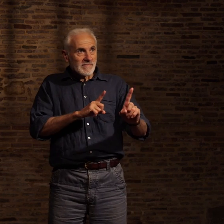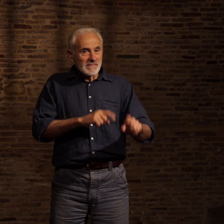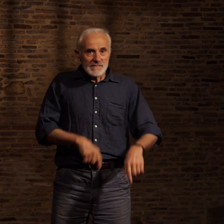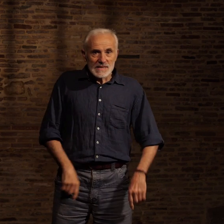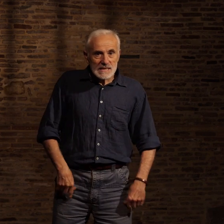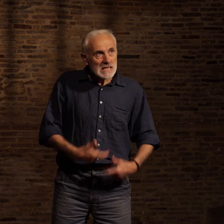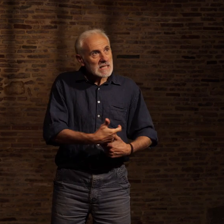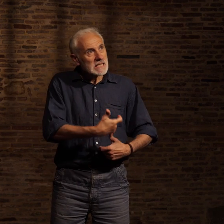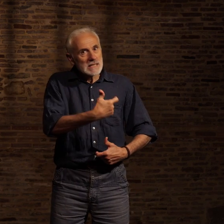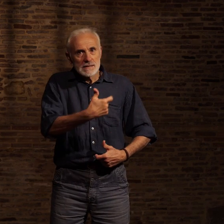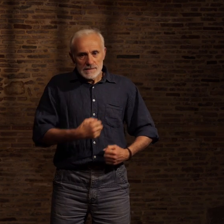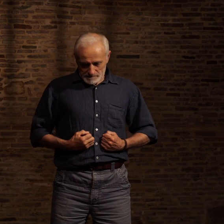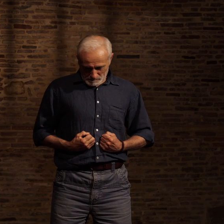J'ai senti l'adrénaline courir dans mon corps